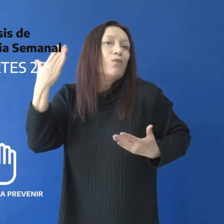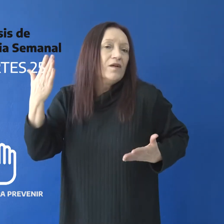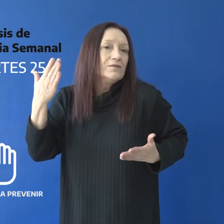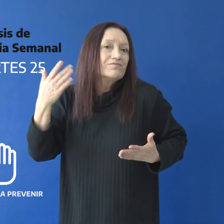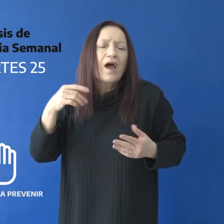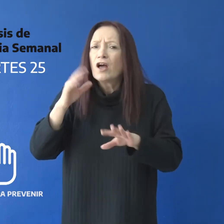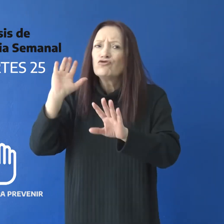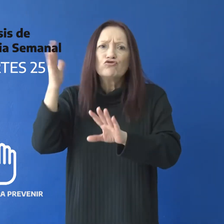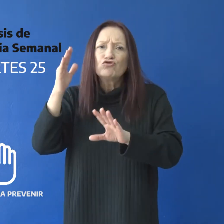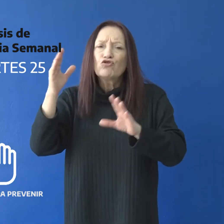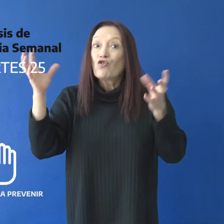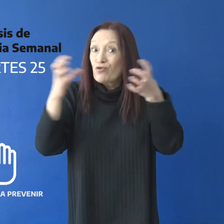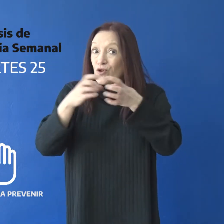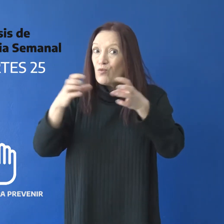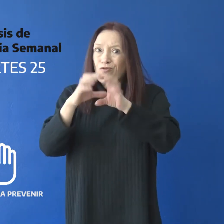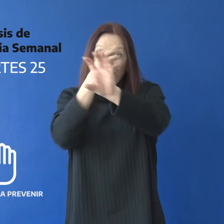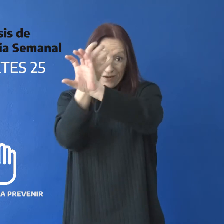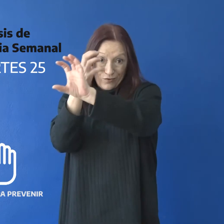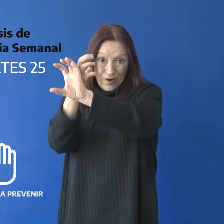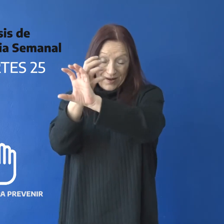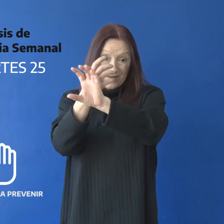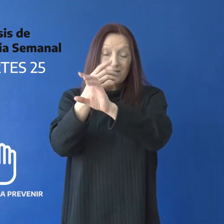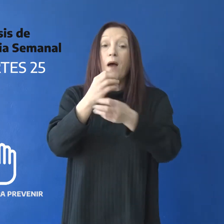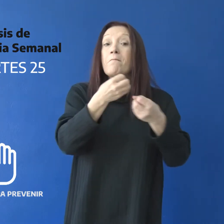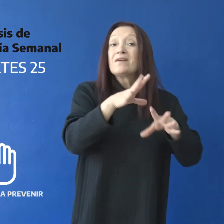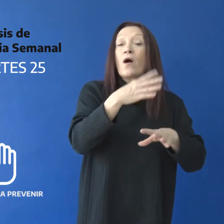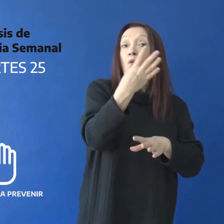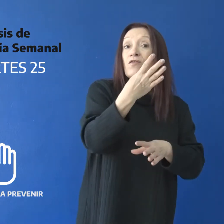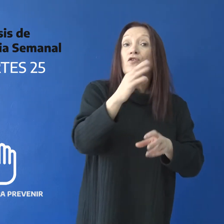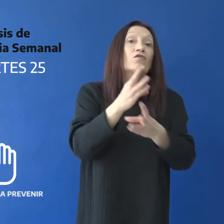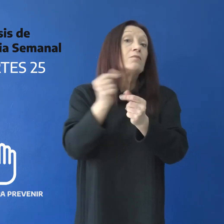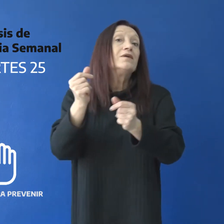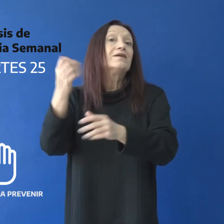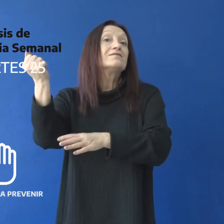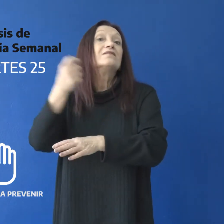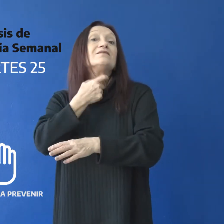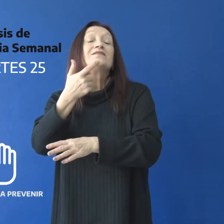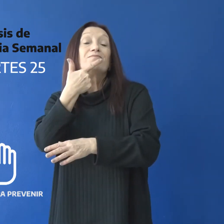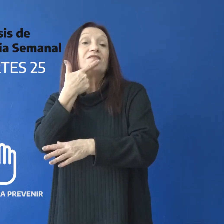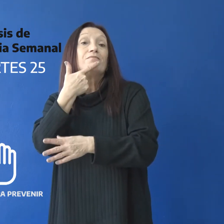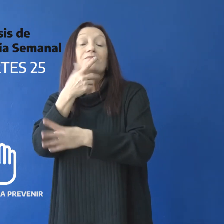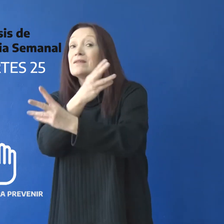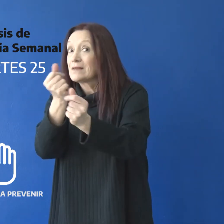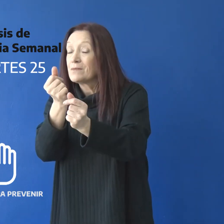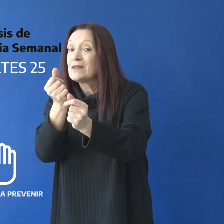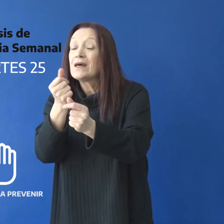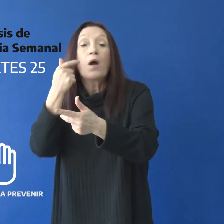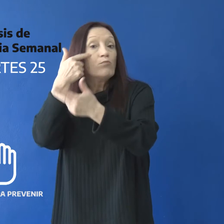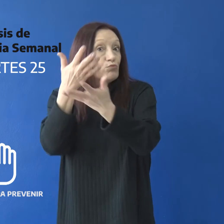que se realizará en tres jornadas entre el 4 y el 6 de septiembre y los proyectos que se presenten